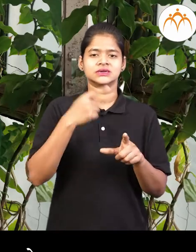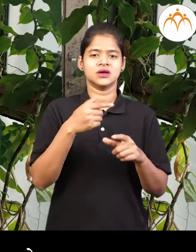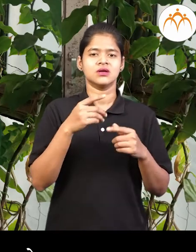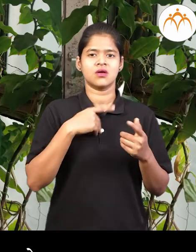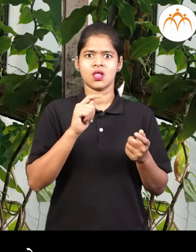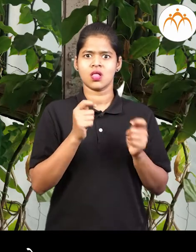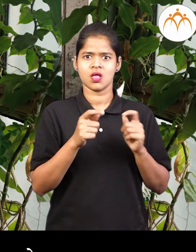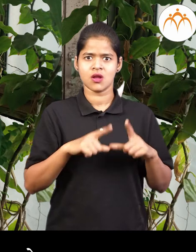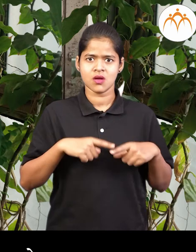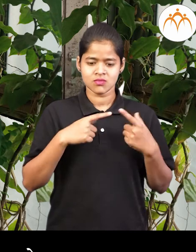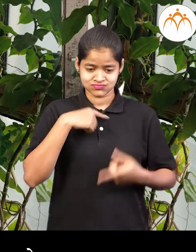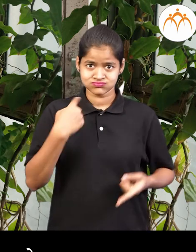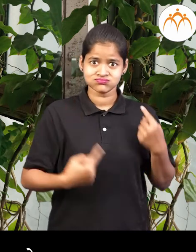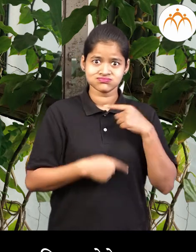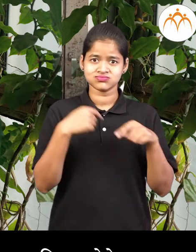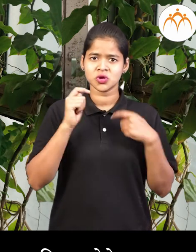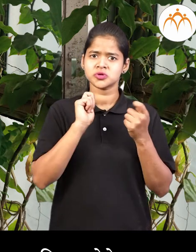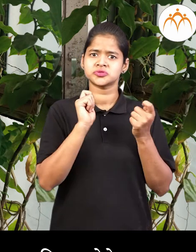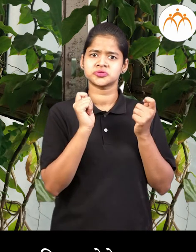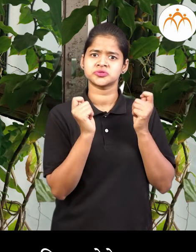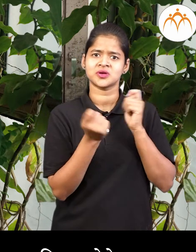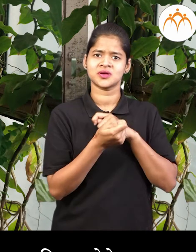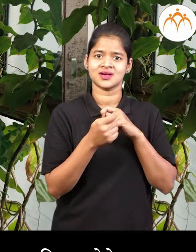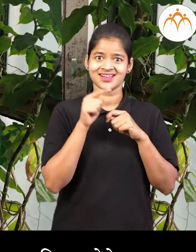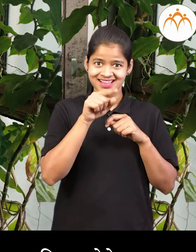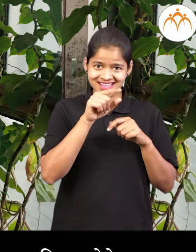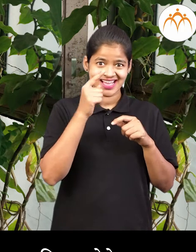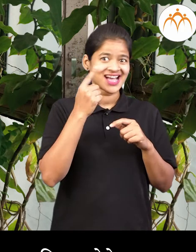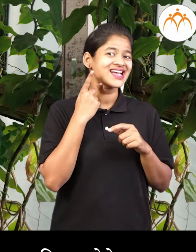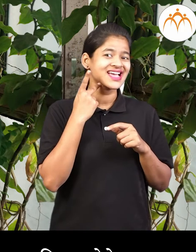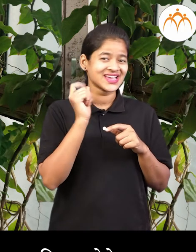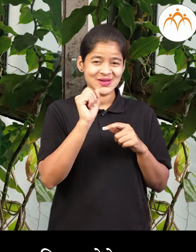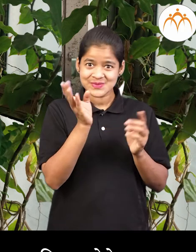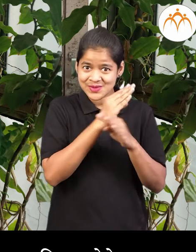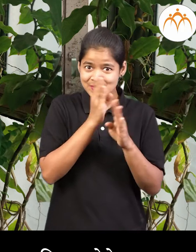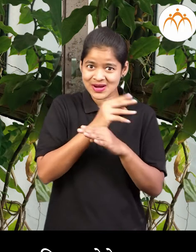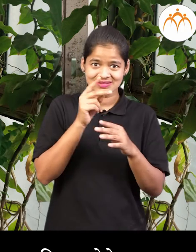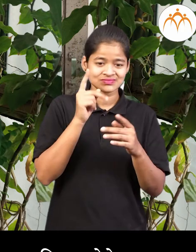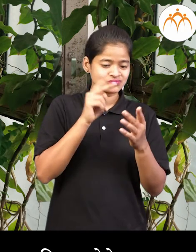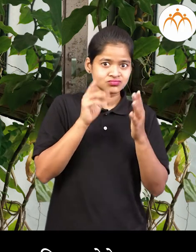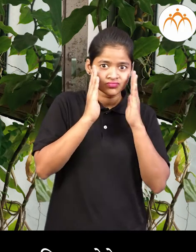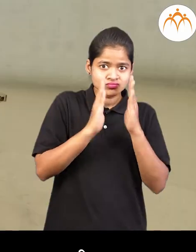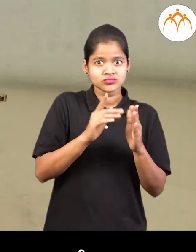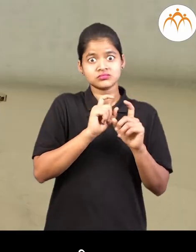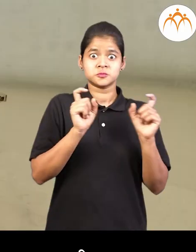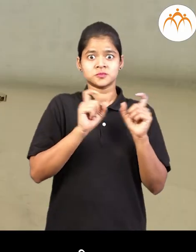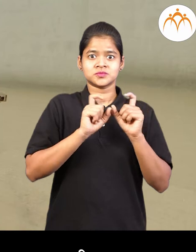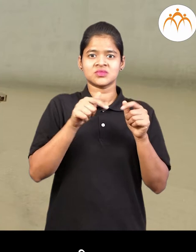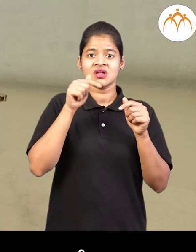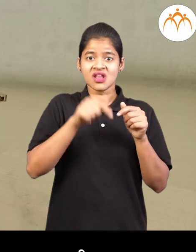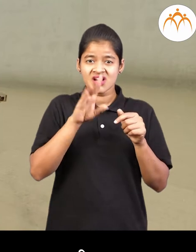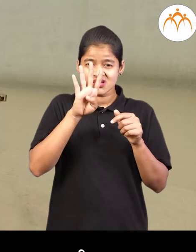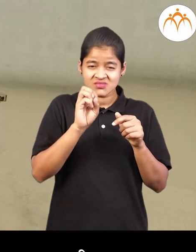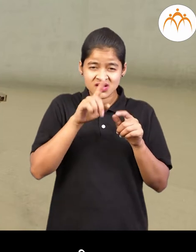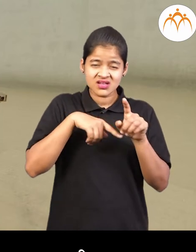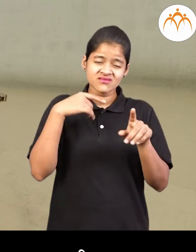शरीराद बदल हुत रहताद अमोल काकाला अता वाज्ताना अस्पष्ट दिसतोत चश्मा लावनेची